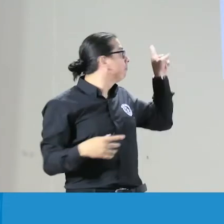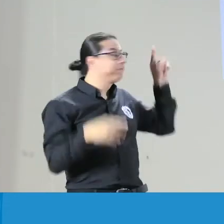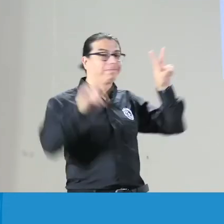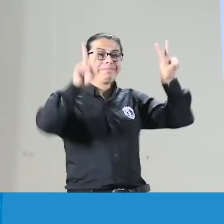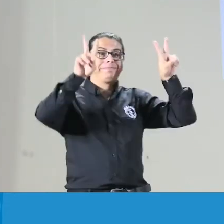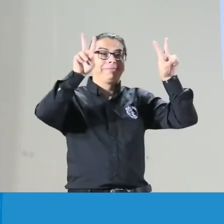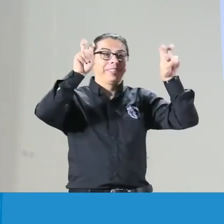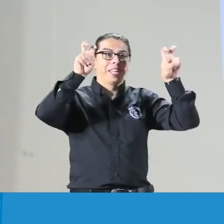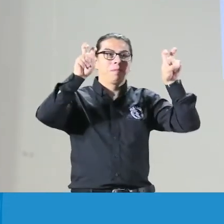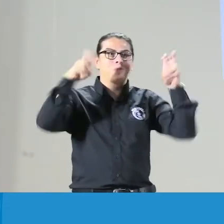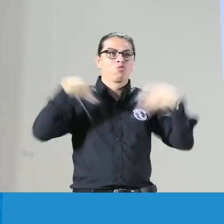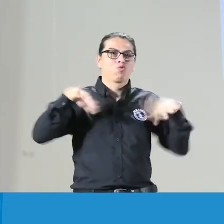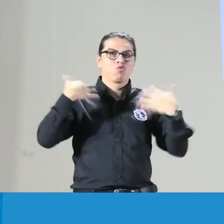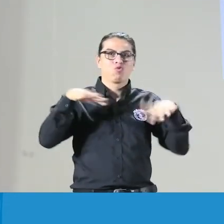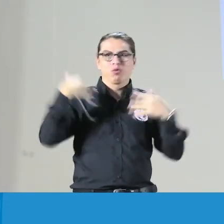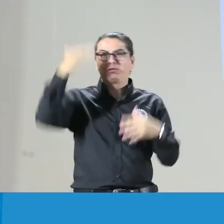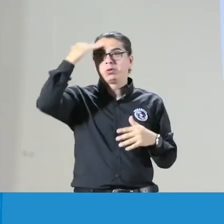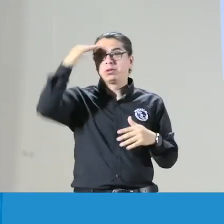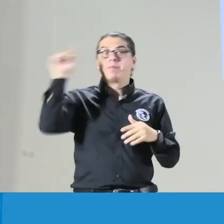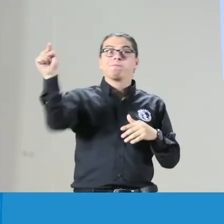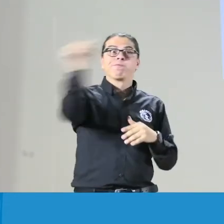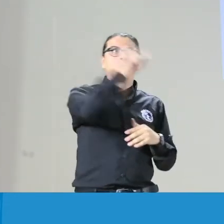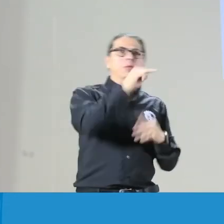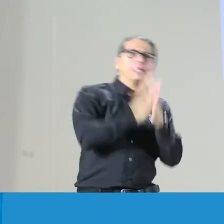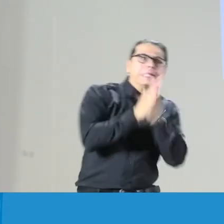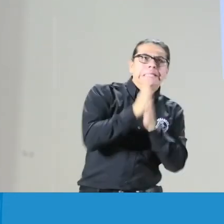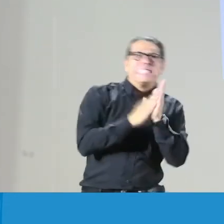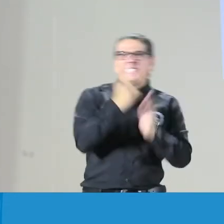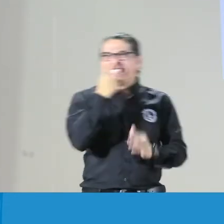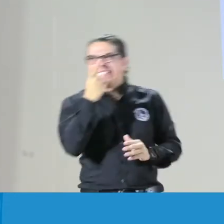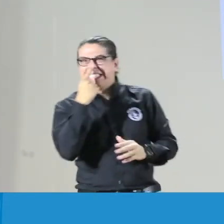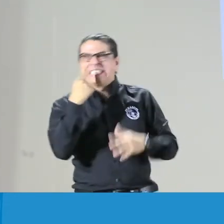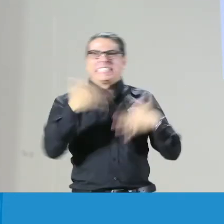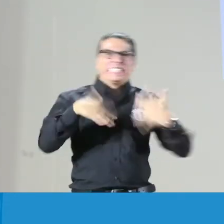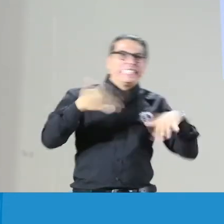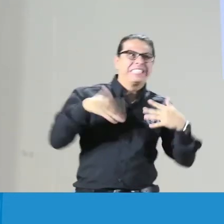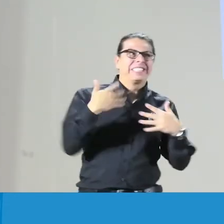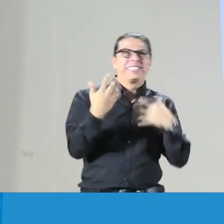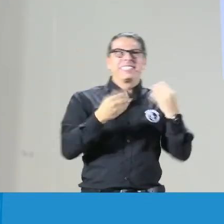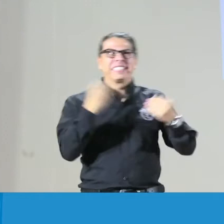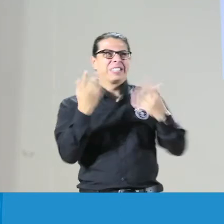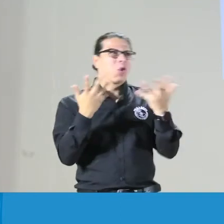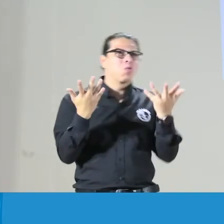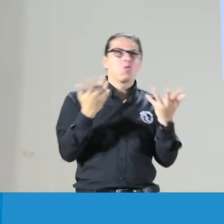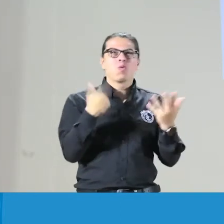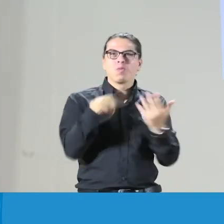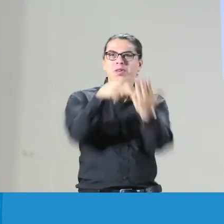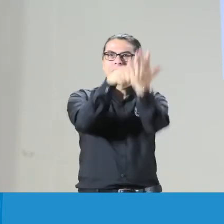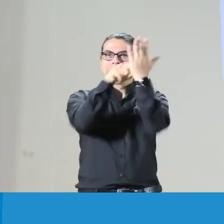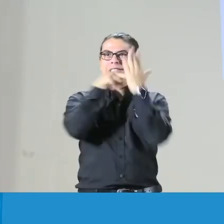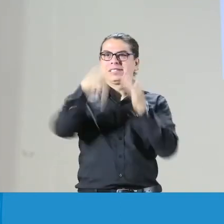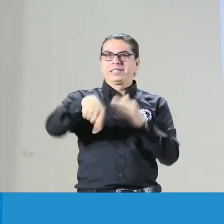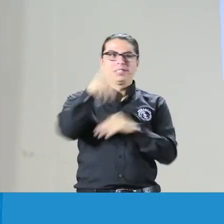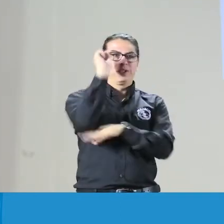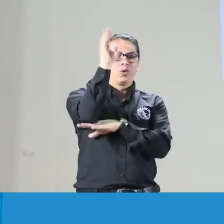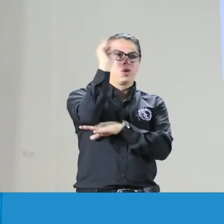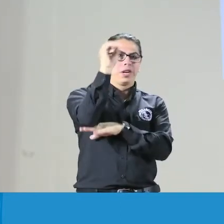Entonces, vamos a iniciar con este tema. Ustedes saben que es un tema en el que estamos muy expectantes